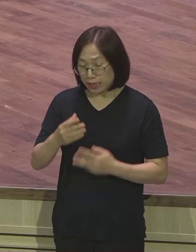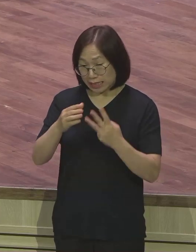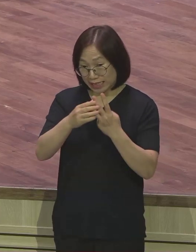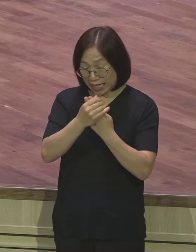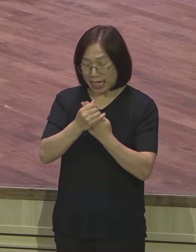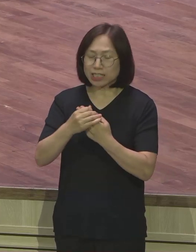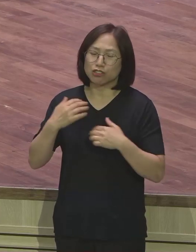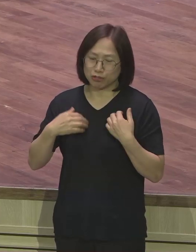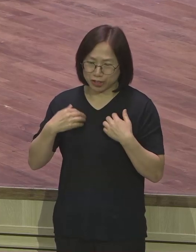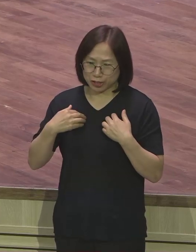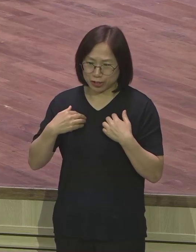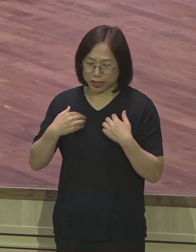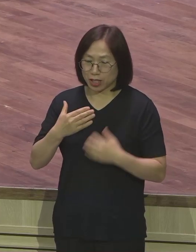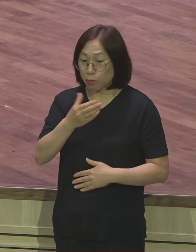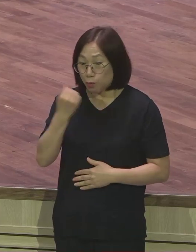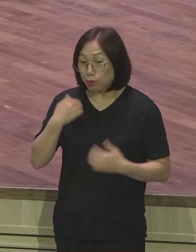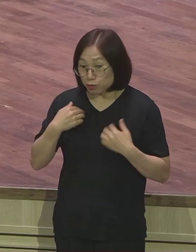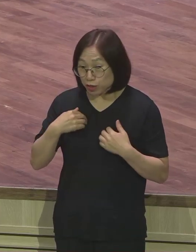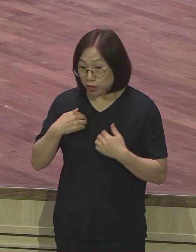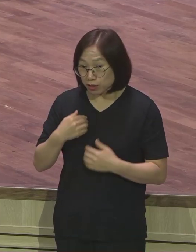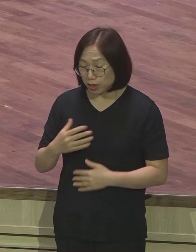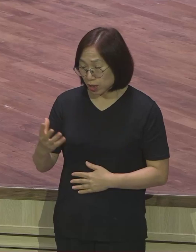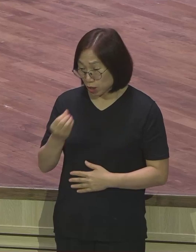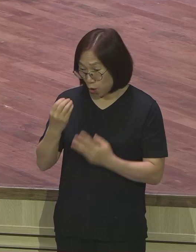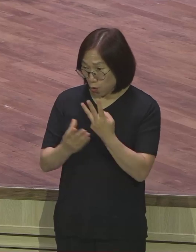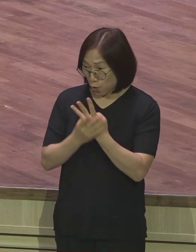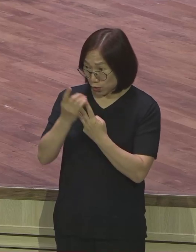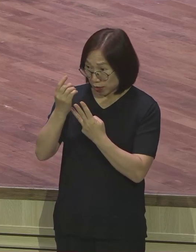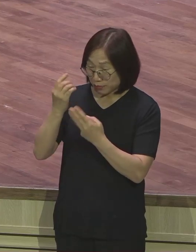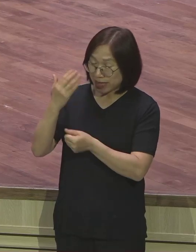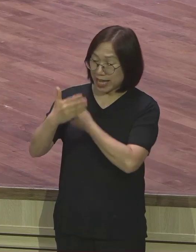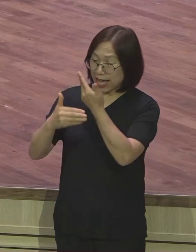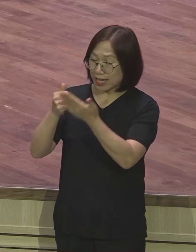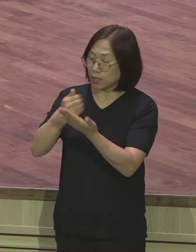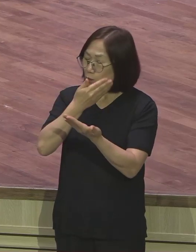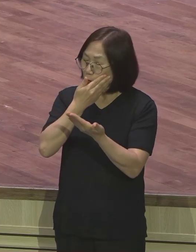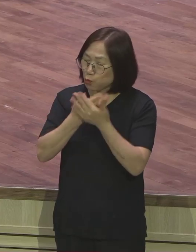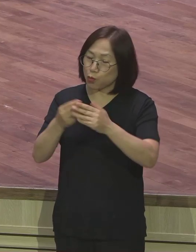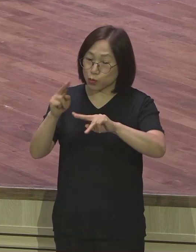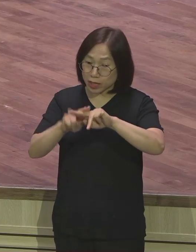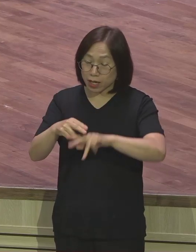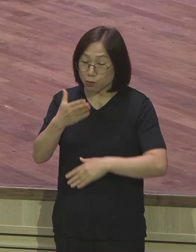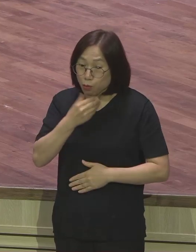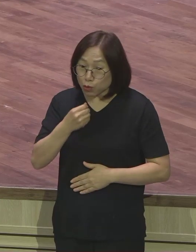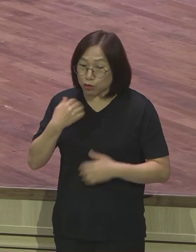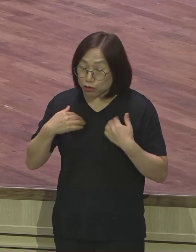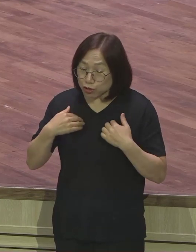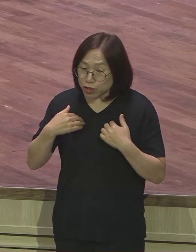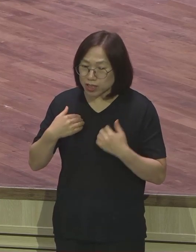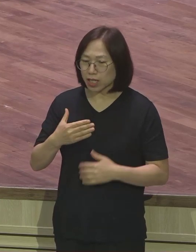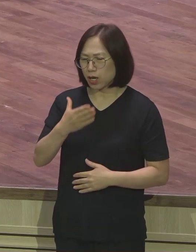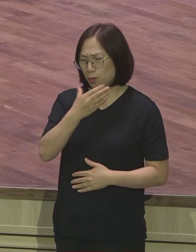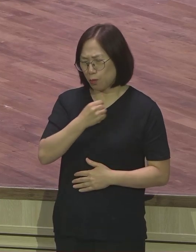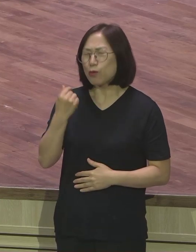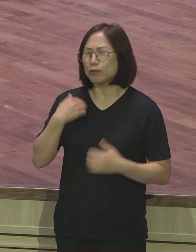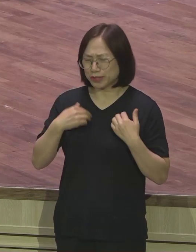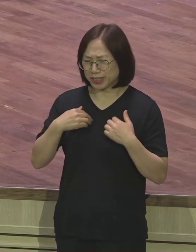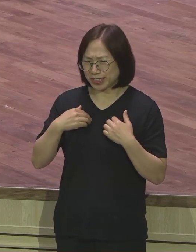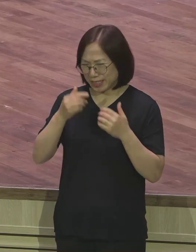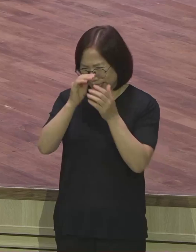또한 성삼위 하나님과 보좌의 축복을 누리는 것이 바로 복음 누리는 기도입니다 하나님은 우리에게